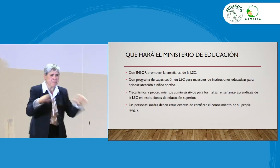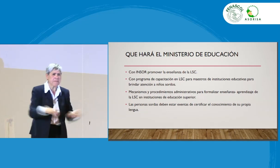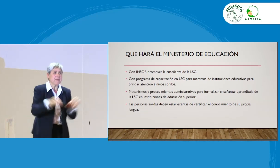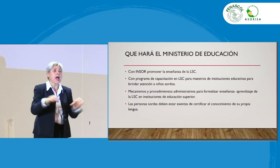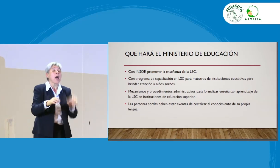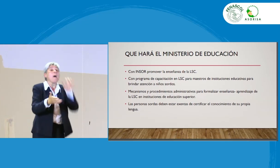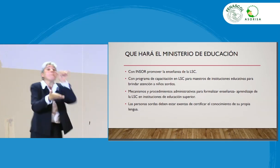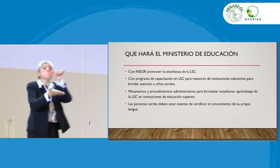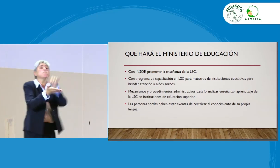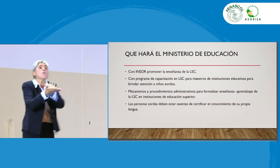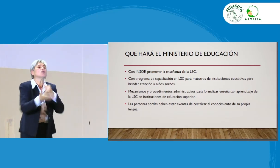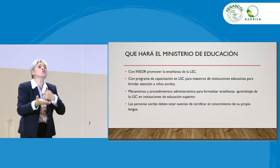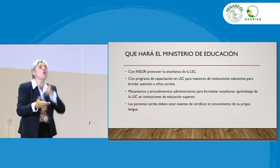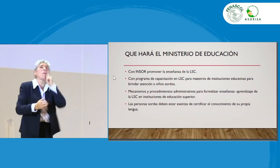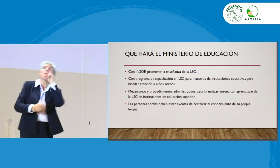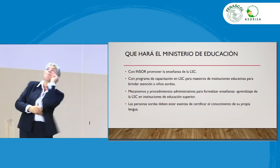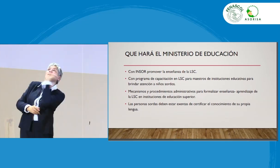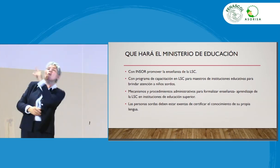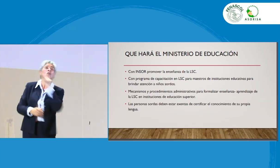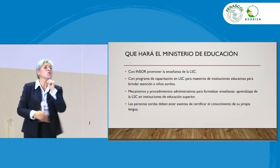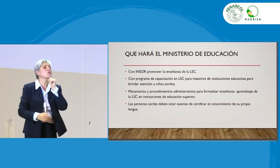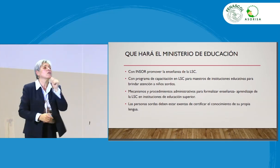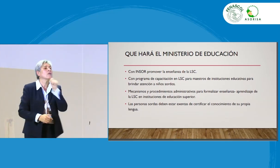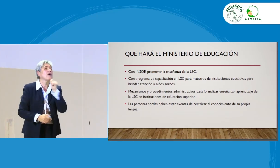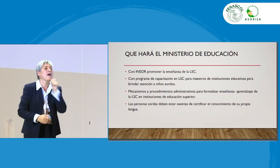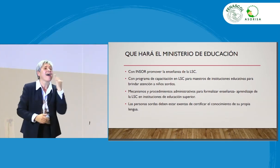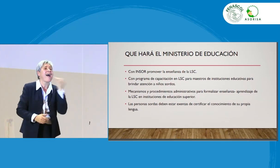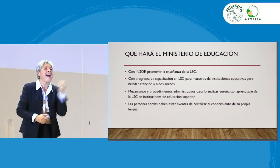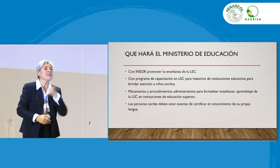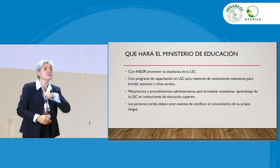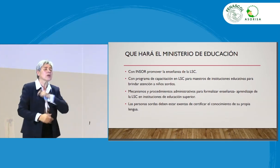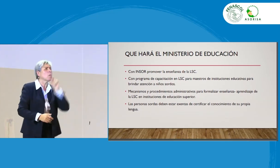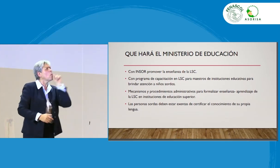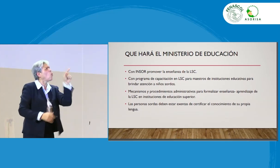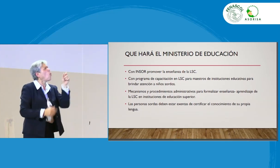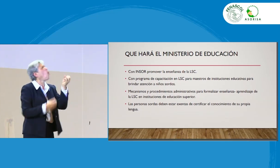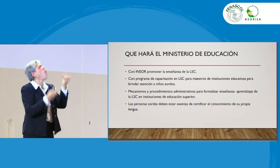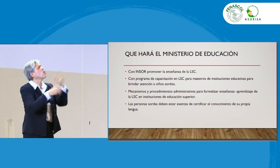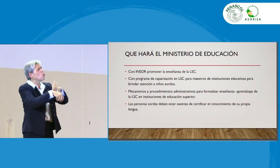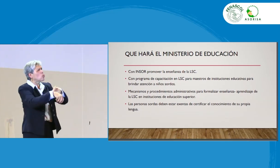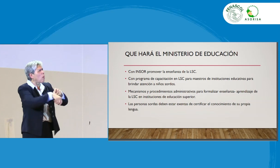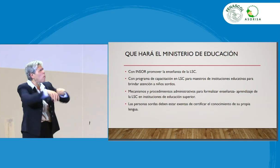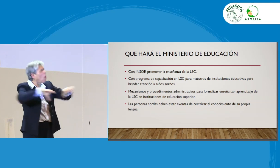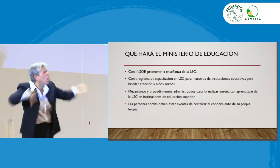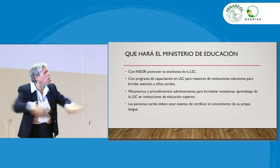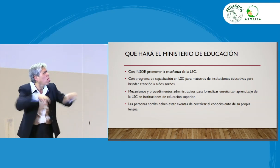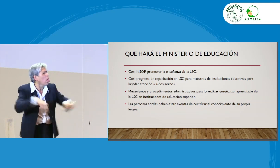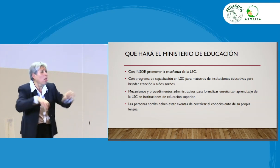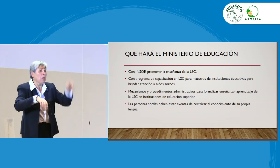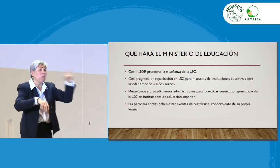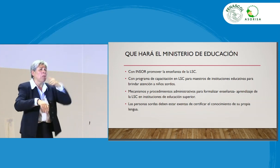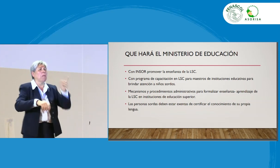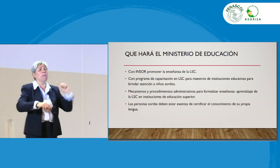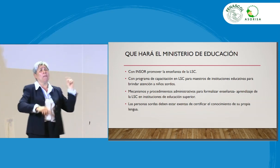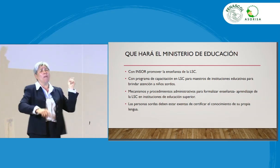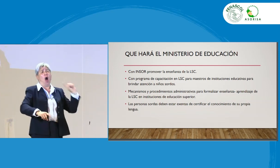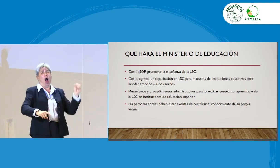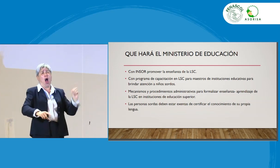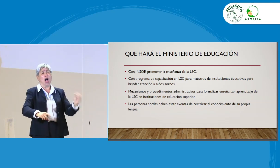es por eso que yo le hacía la pregunta a María Luz, ¿cuánto tiempo ellos estaban, por cuánto tiempo tienen, pues, estas